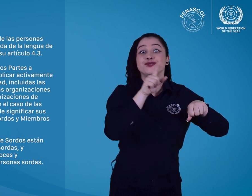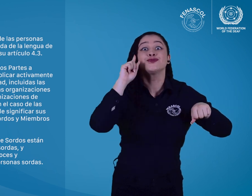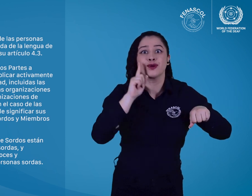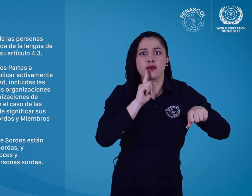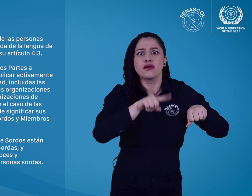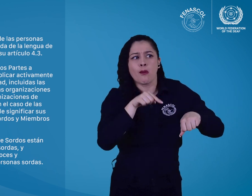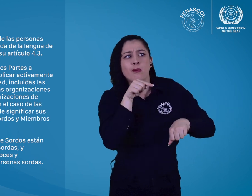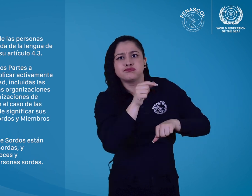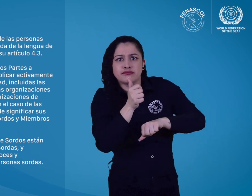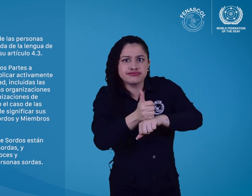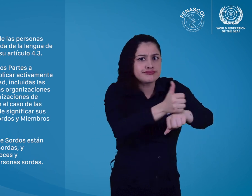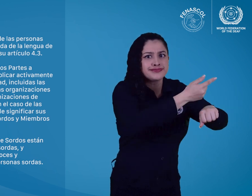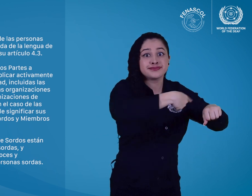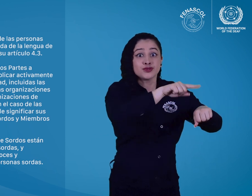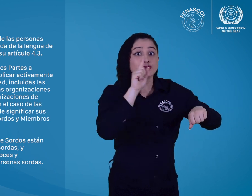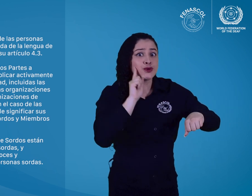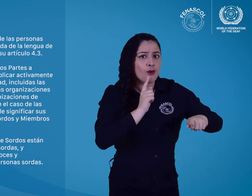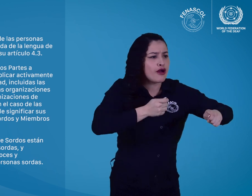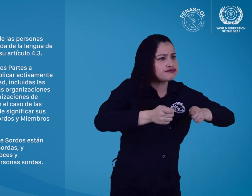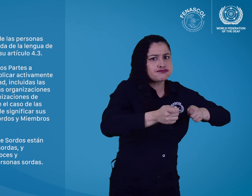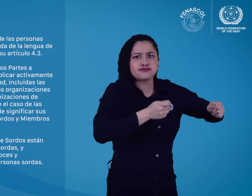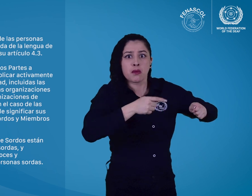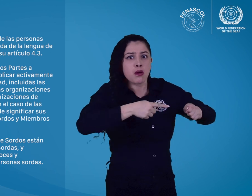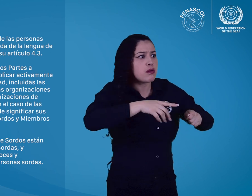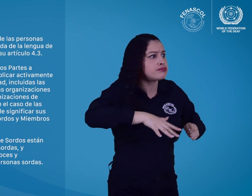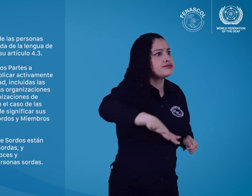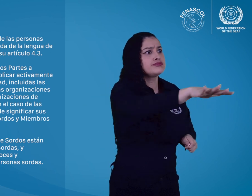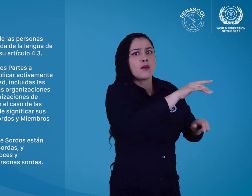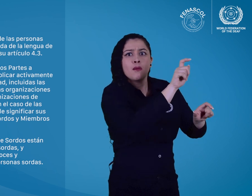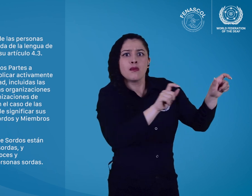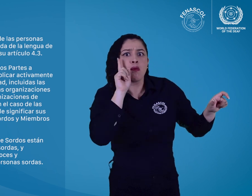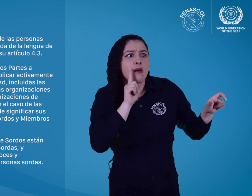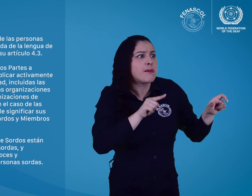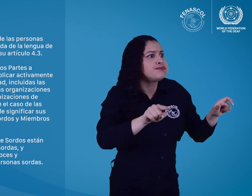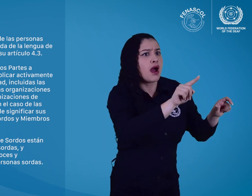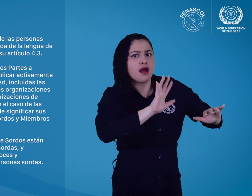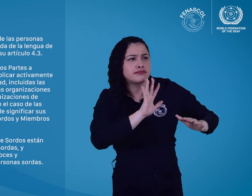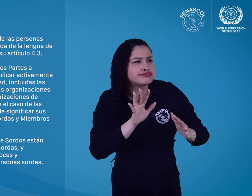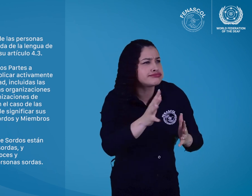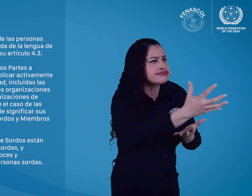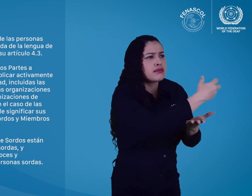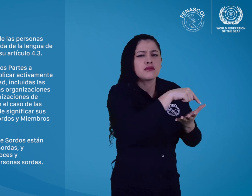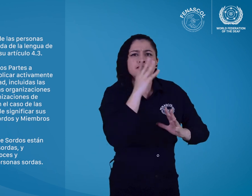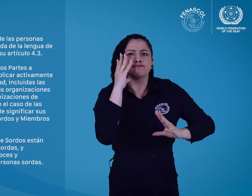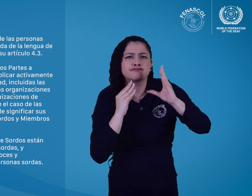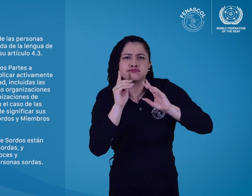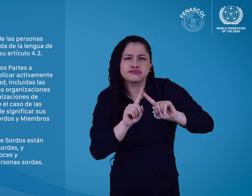y reconocen la primacía de las voces y experiencias vividas por las personas sordas.